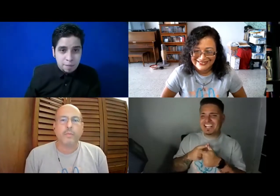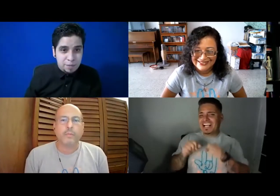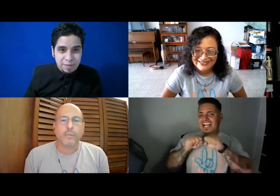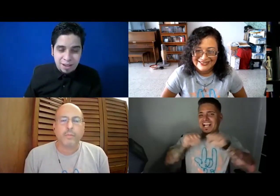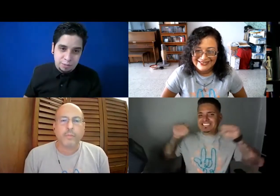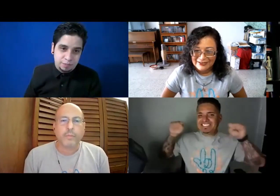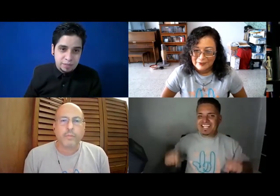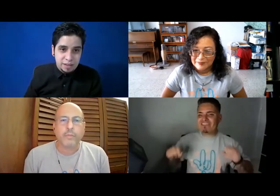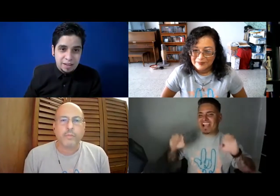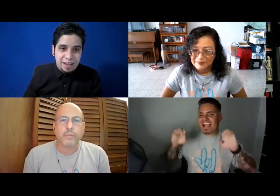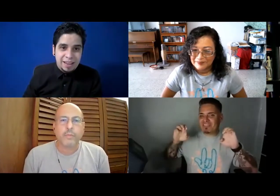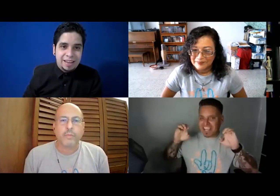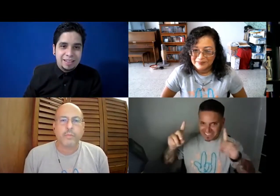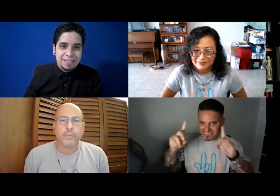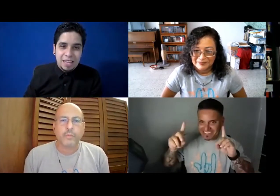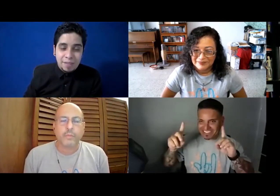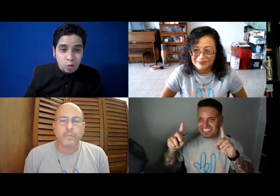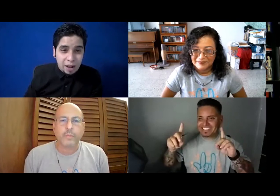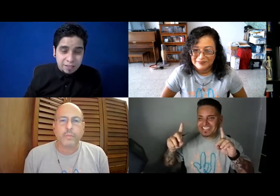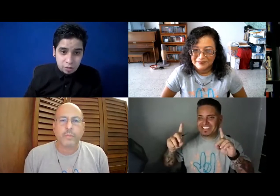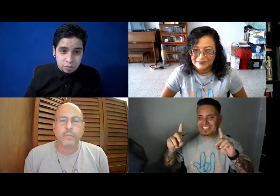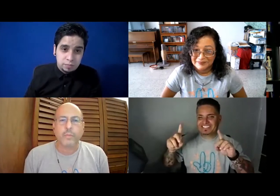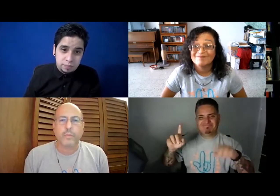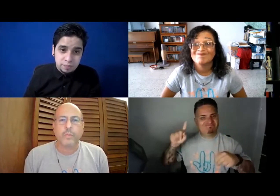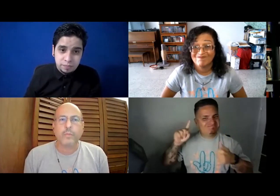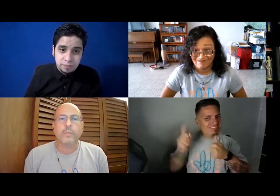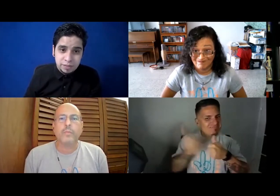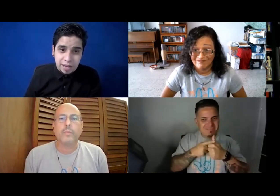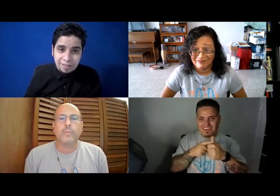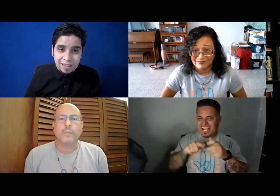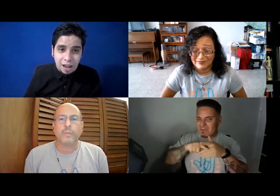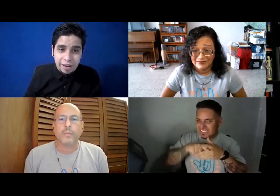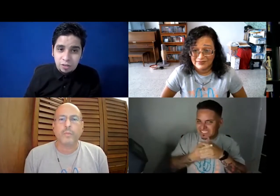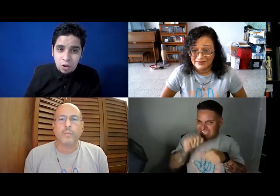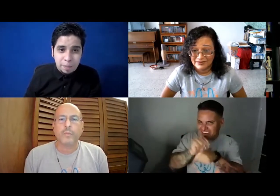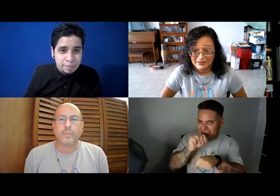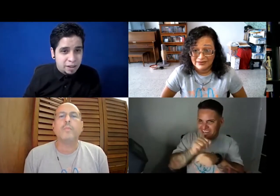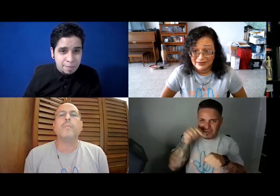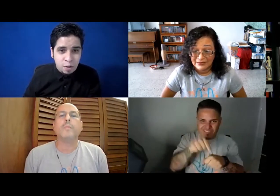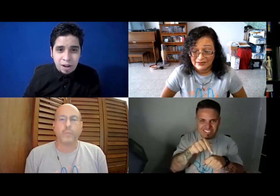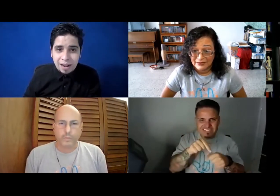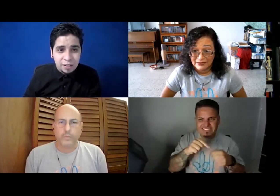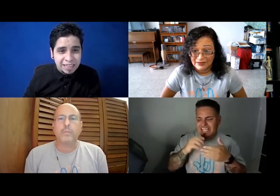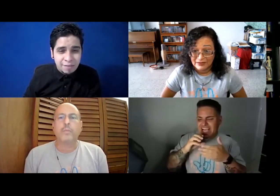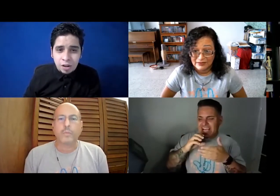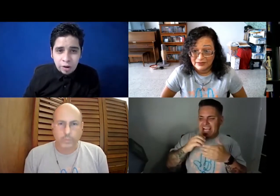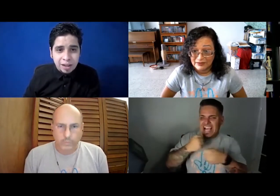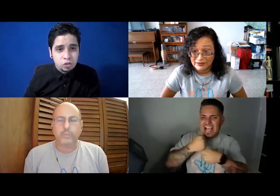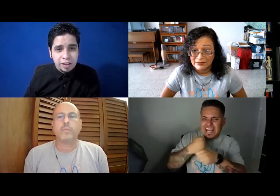Primero, que el sistema de educación, hay que ser claro en esto, eso es lo primero, hay que mejorar eso, que trabajar con eso, eso es